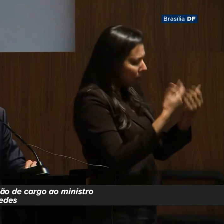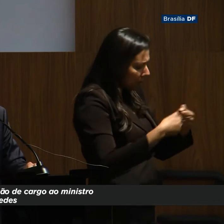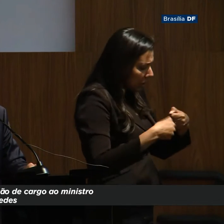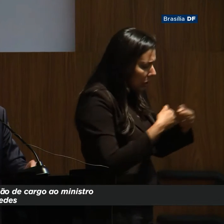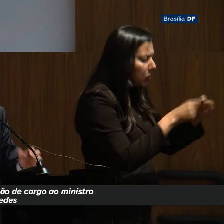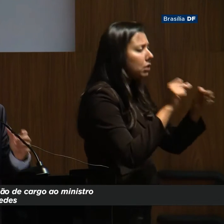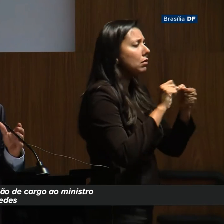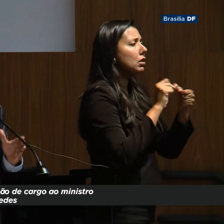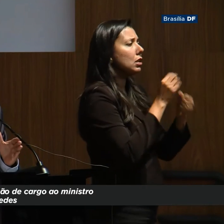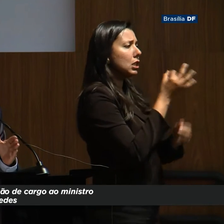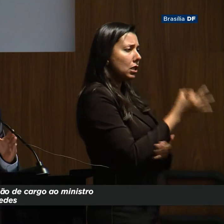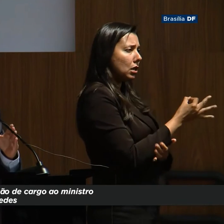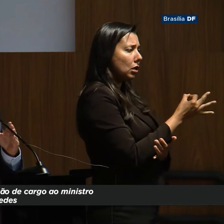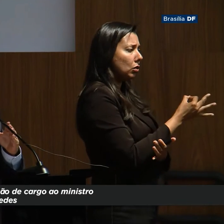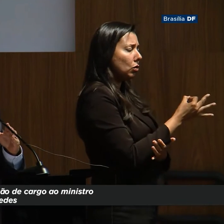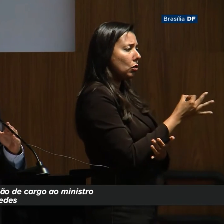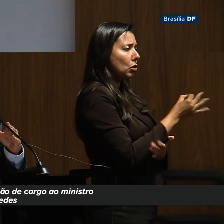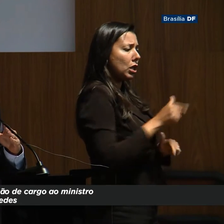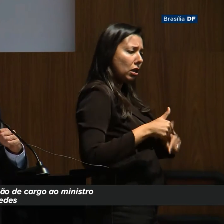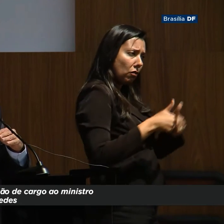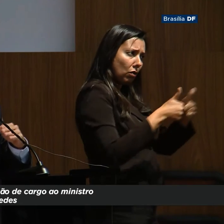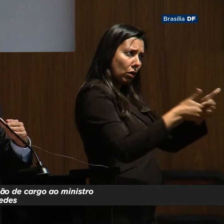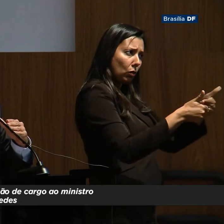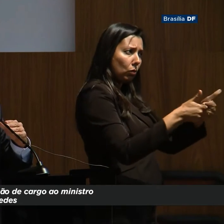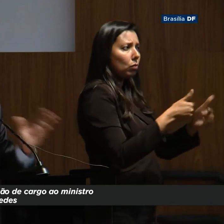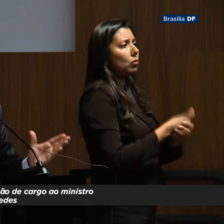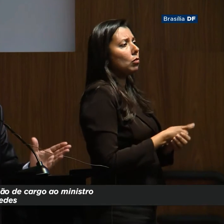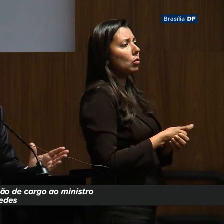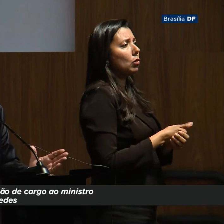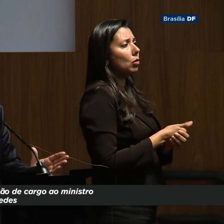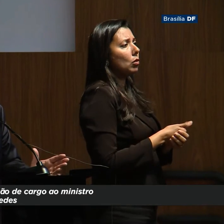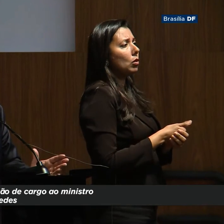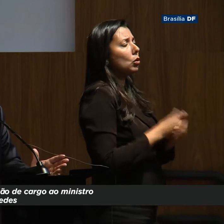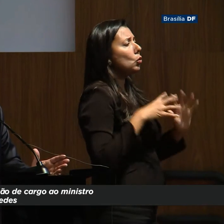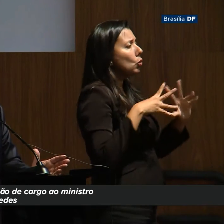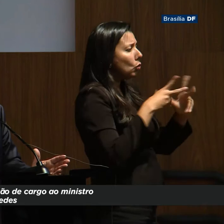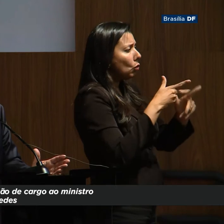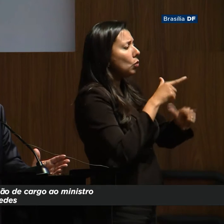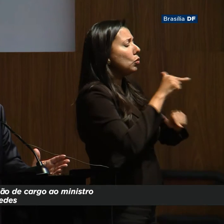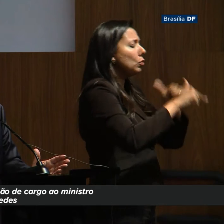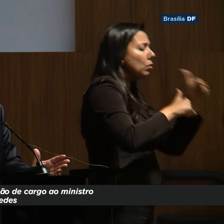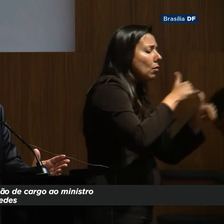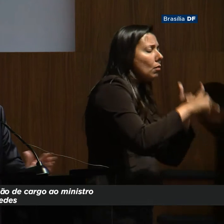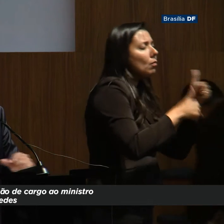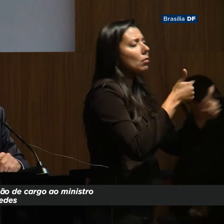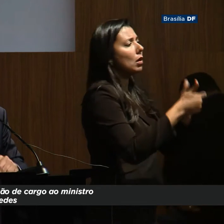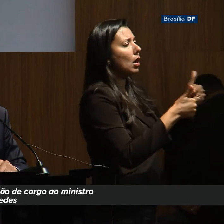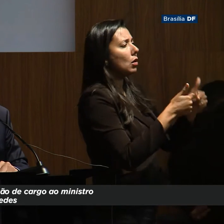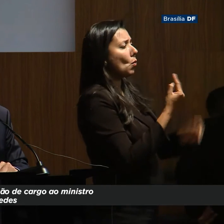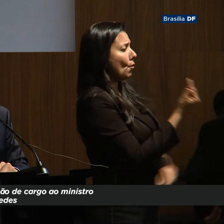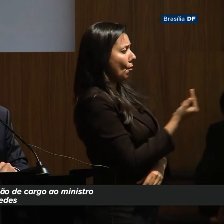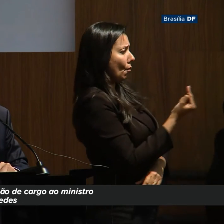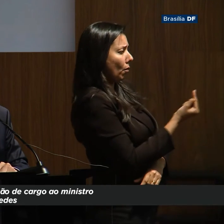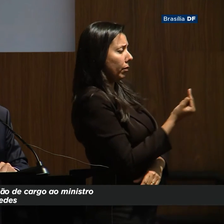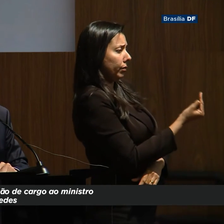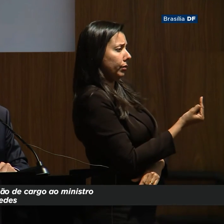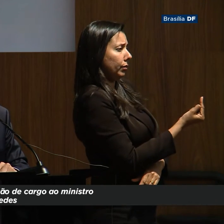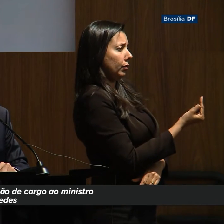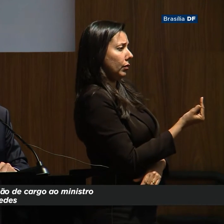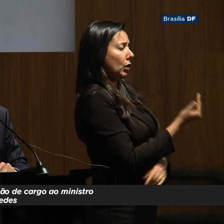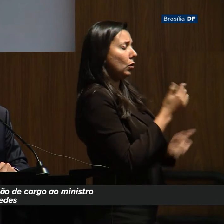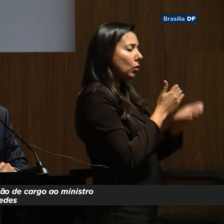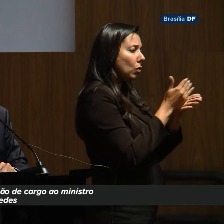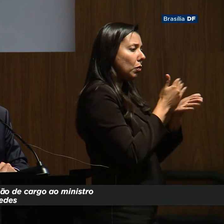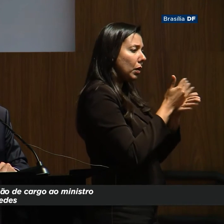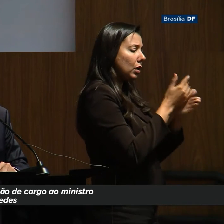feito. Afinal de contas, ele não enfrentou essa essa odisseia isolado, no